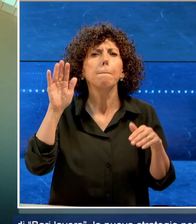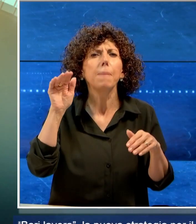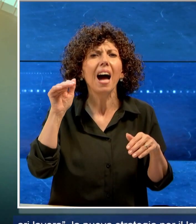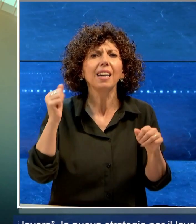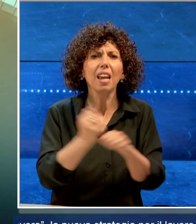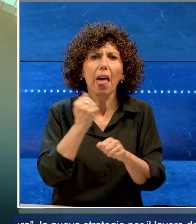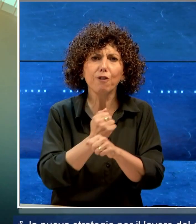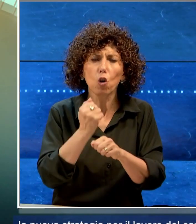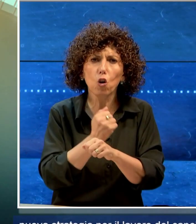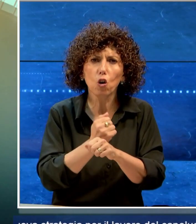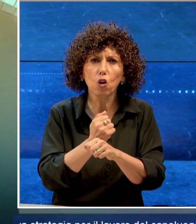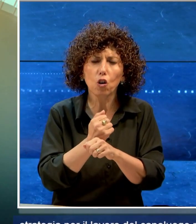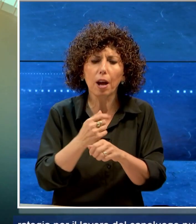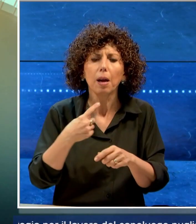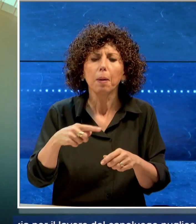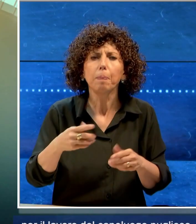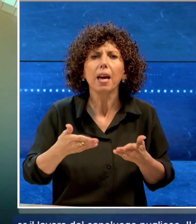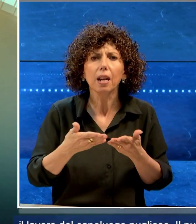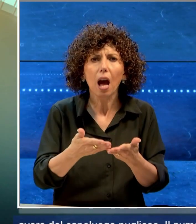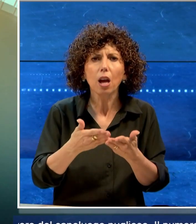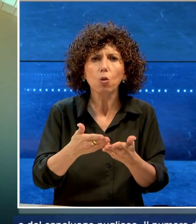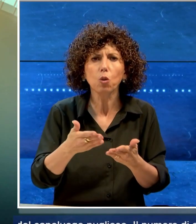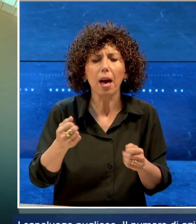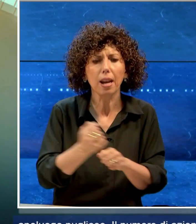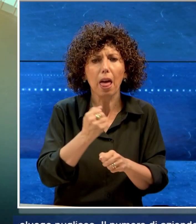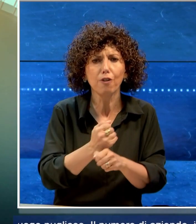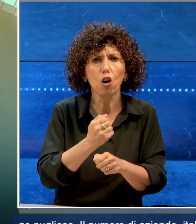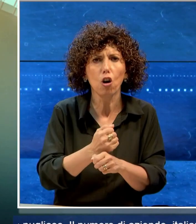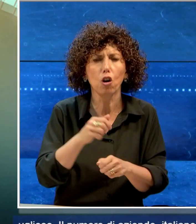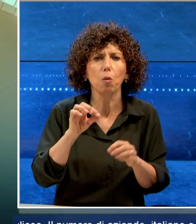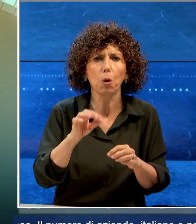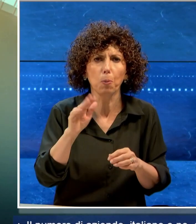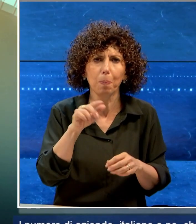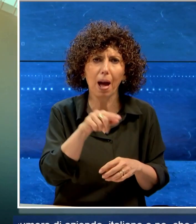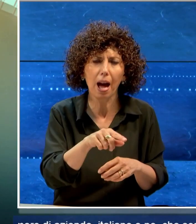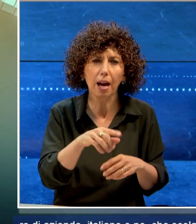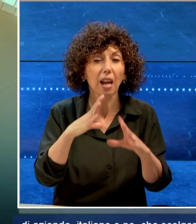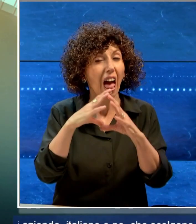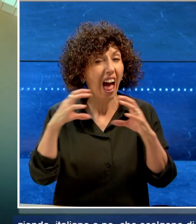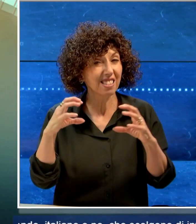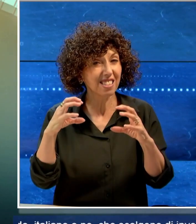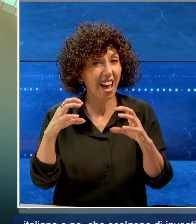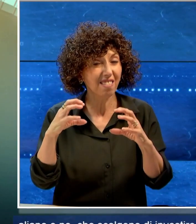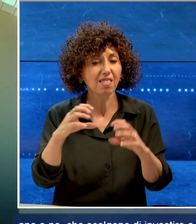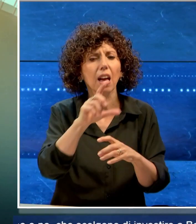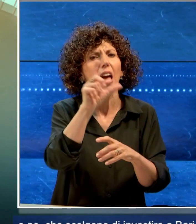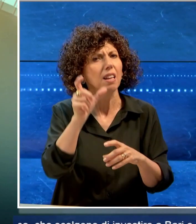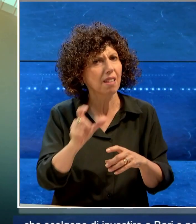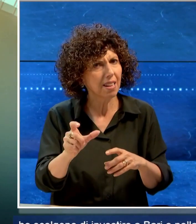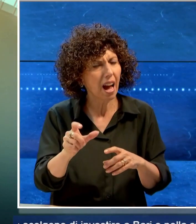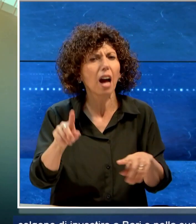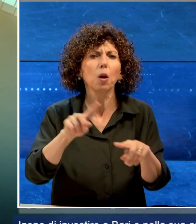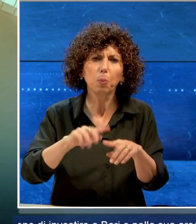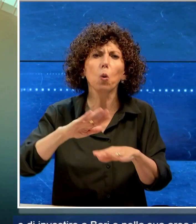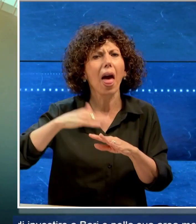la nuova strategia per il lavoro del capoluogo pugliese. Il numero di aziende italiane no che scelgono